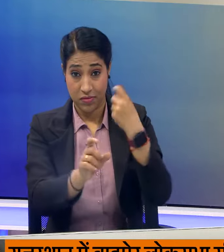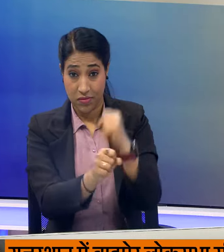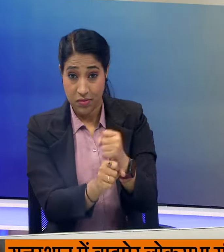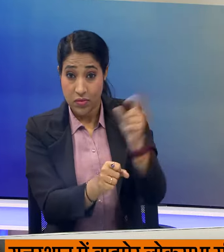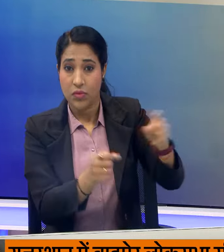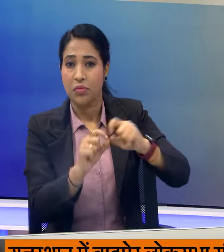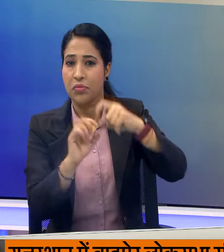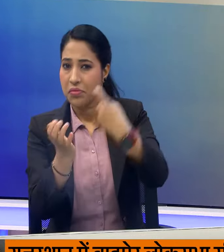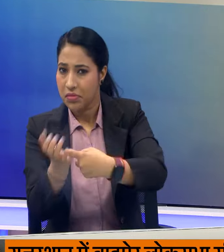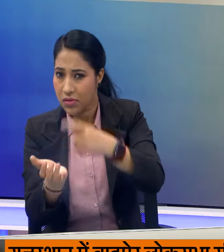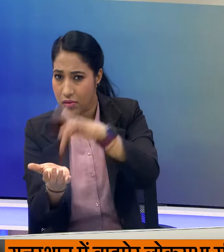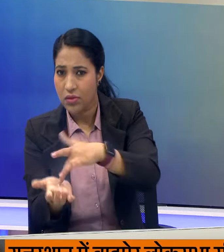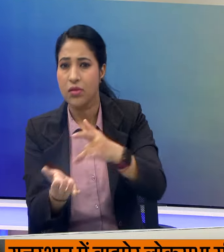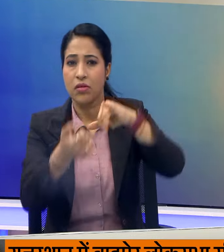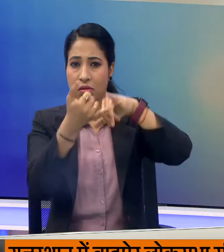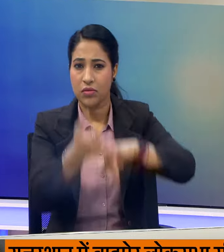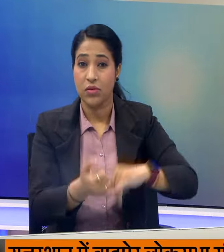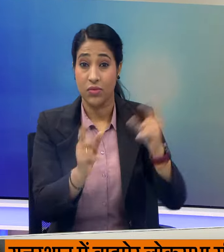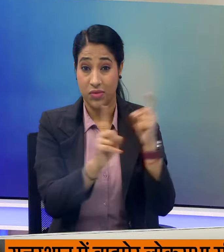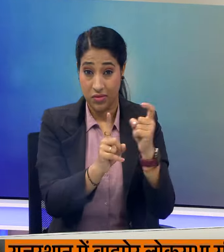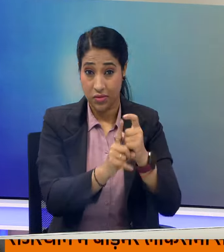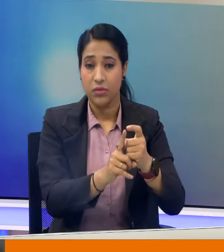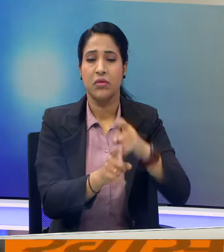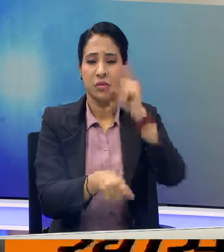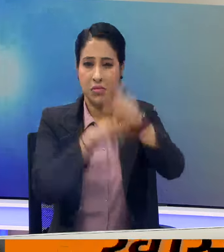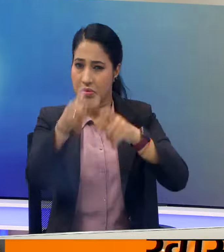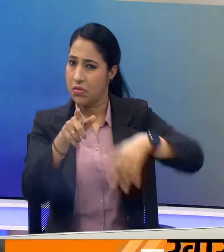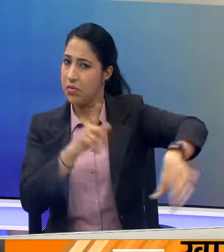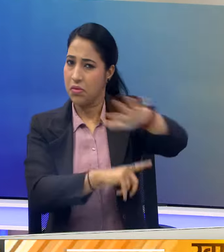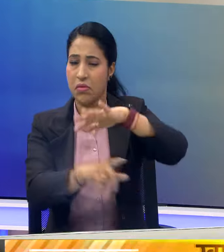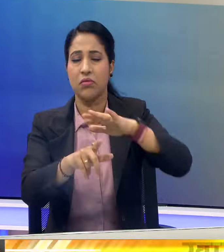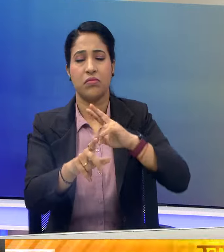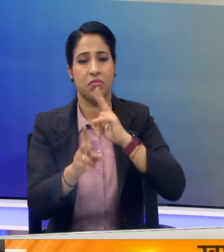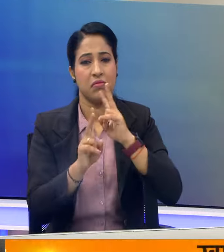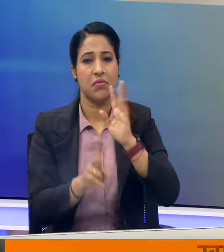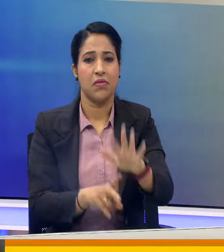बेगुसराय और दक्षनी दिल्ली में चुनावी जनसभा को सम्भोदित करेंगे।